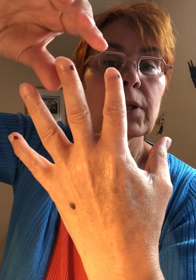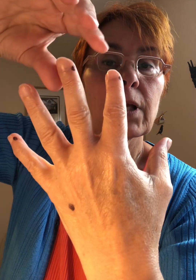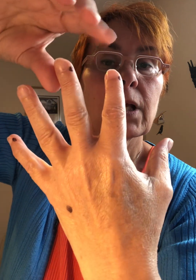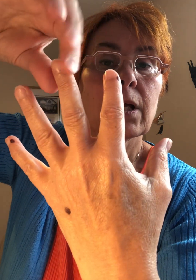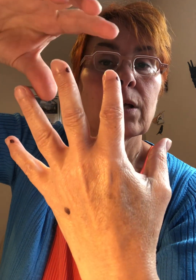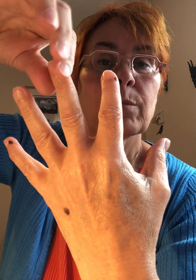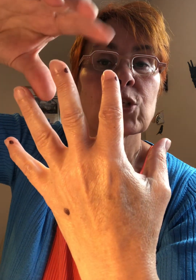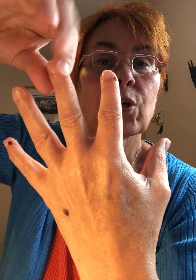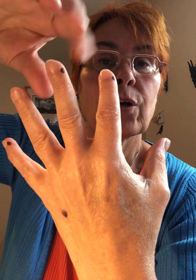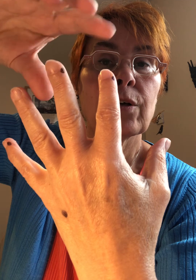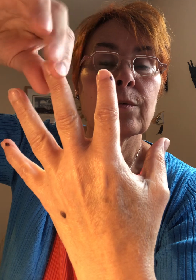la majeur